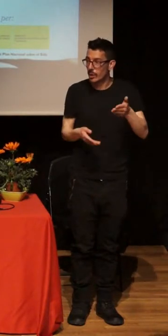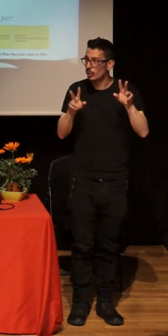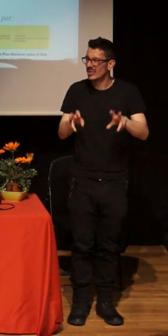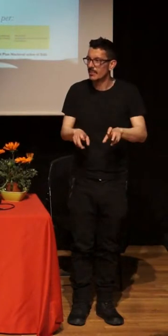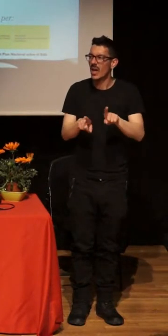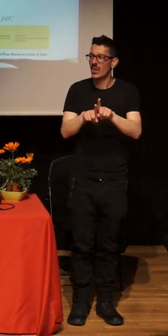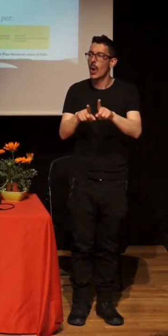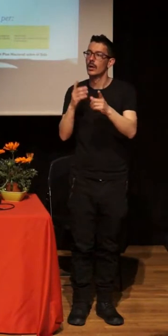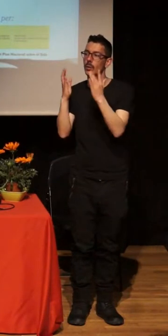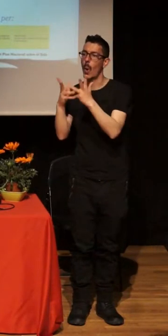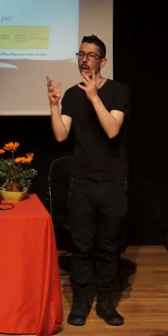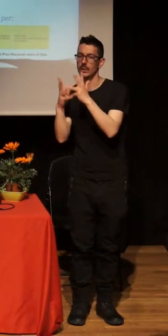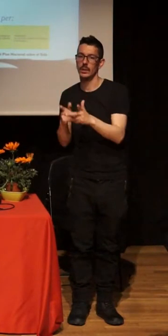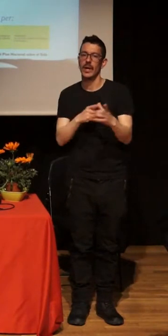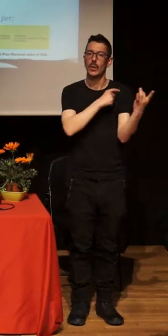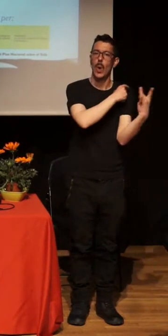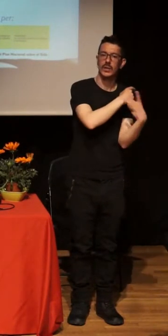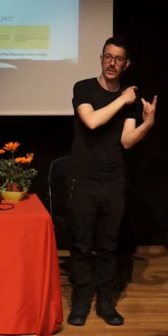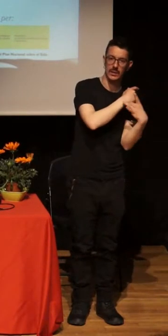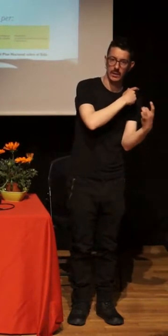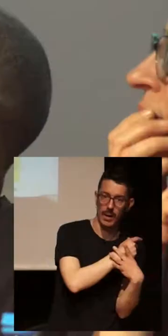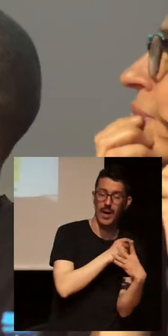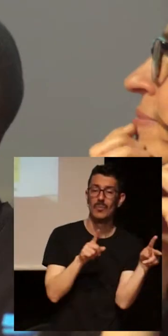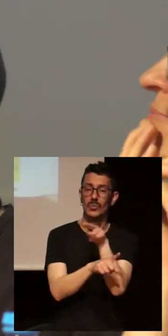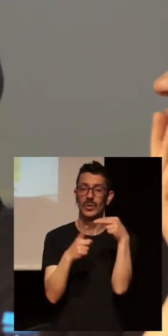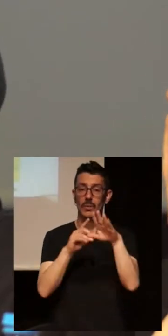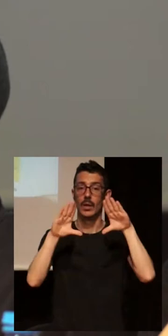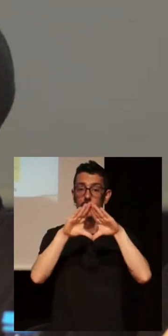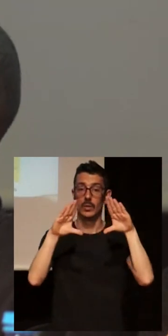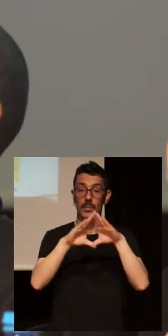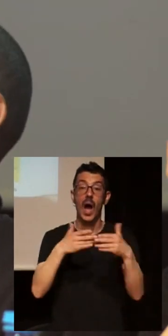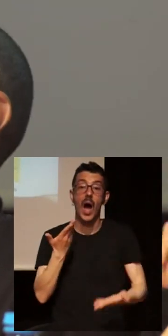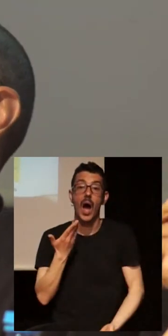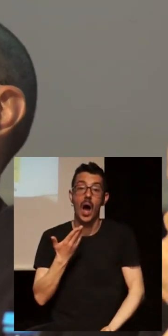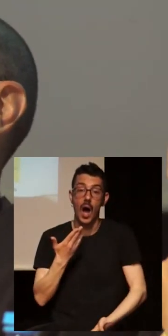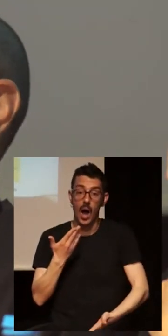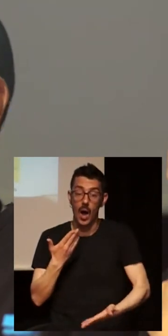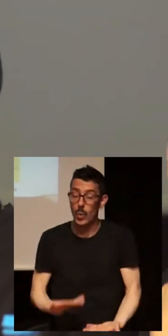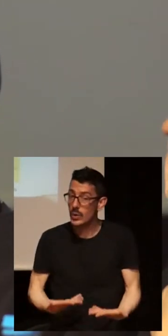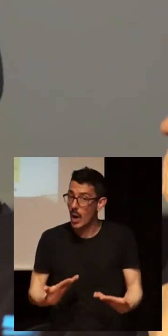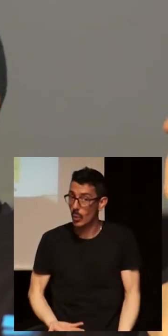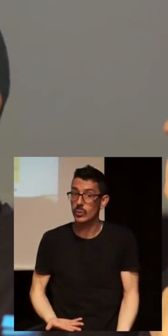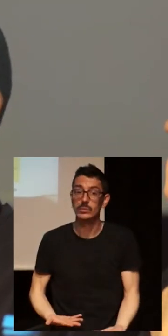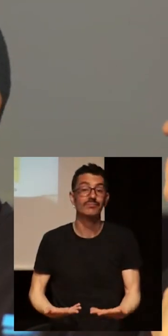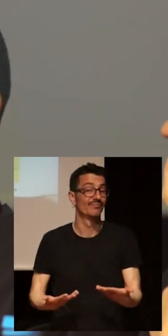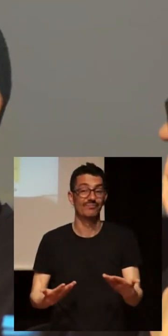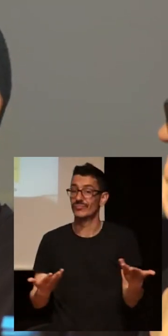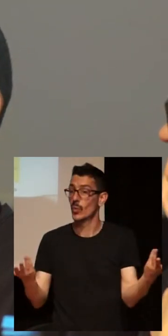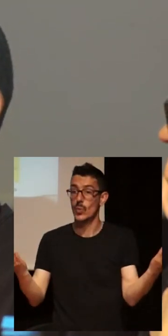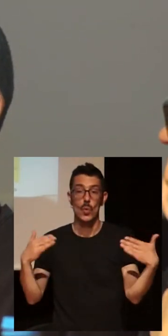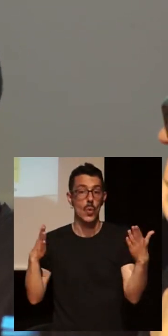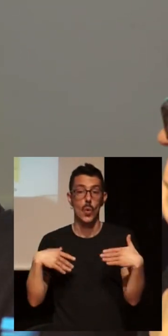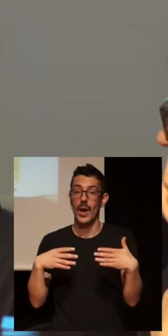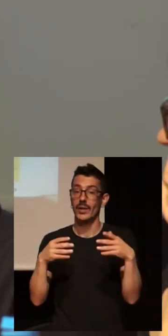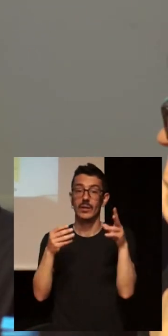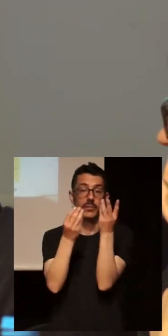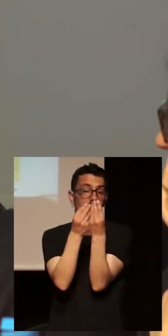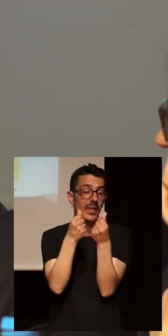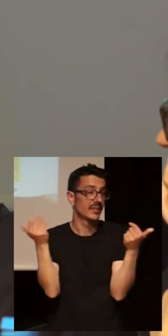cualitativa desde perspectiva feminista, sigue brillando por su ausencia y así nos van las cosas. Y hasta aquí, vamos para el